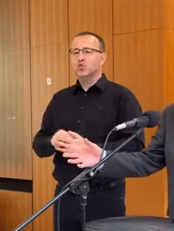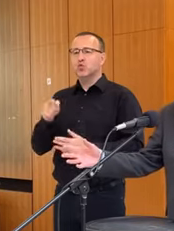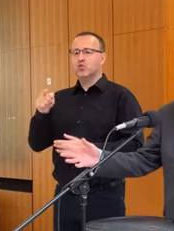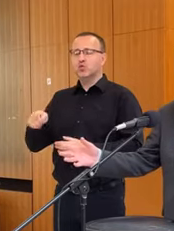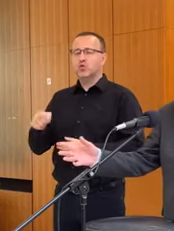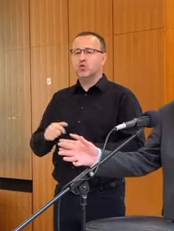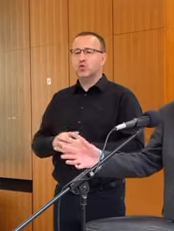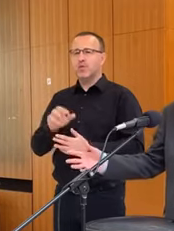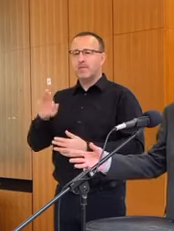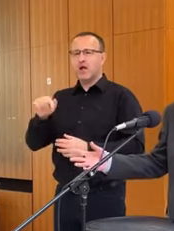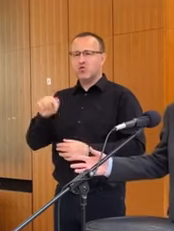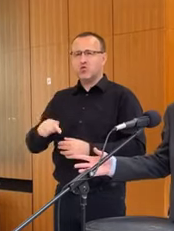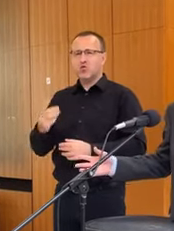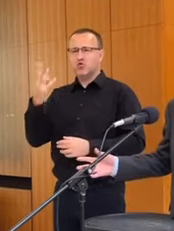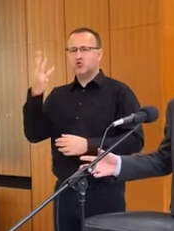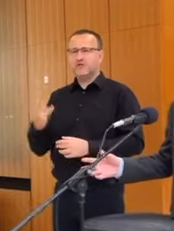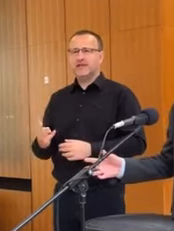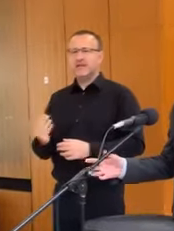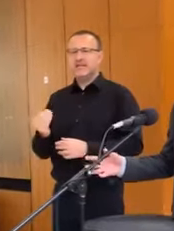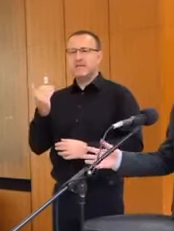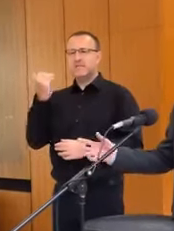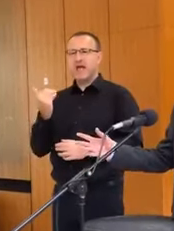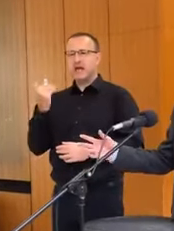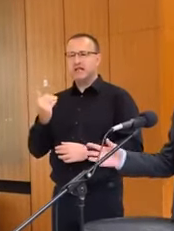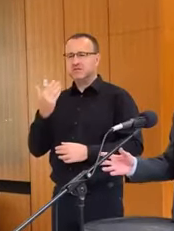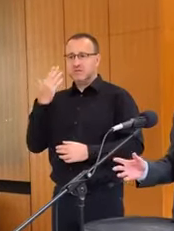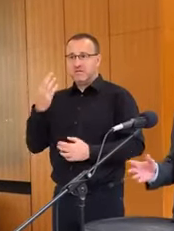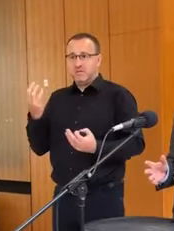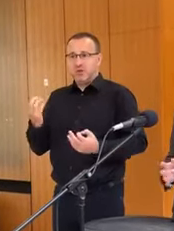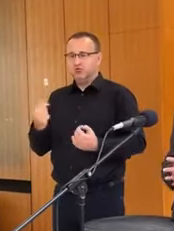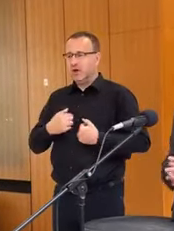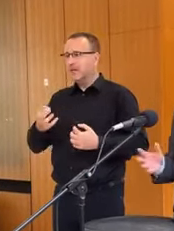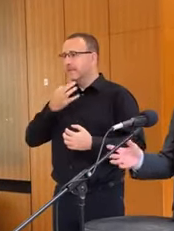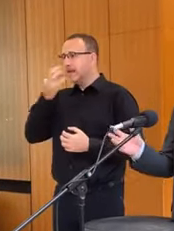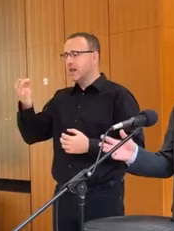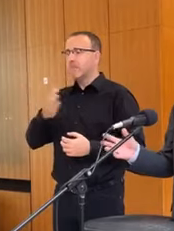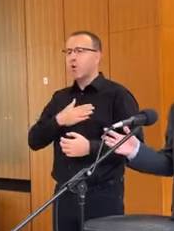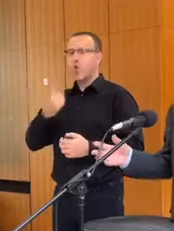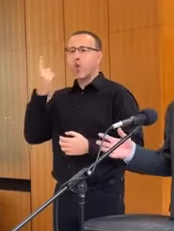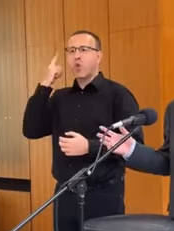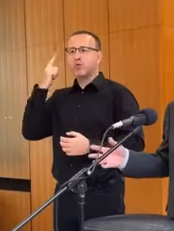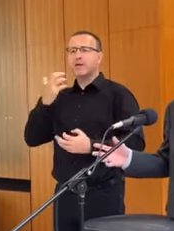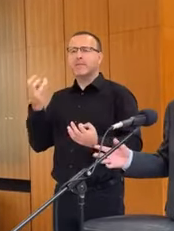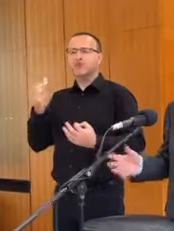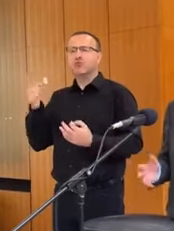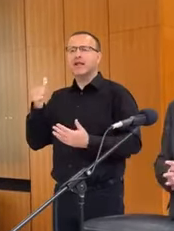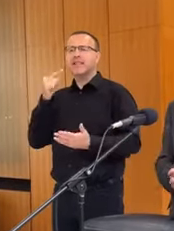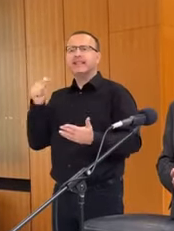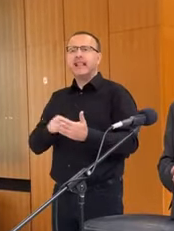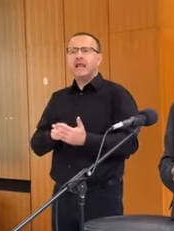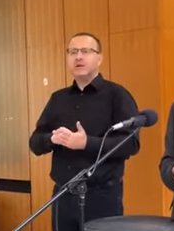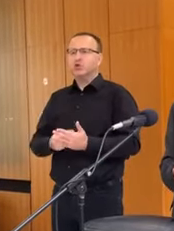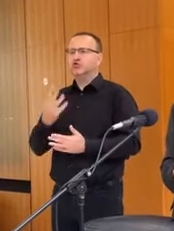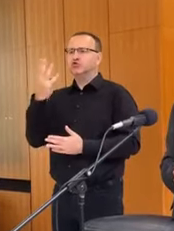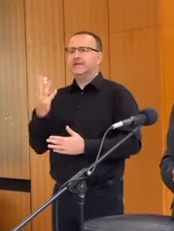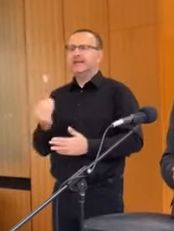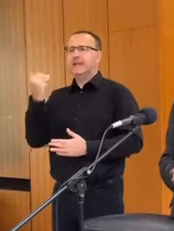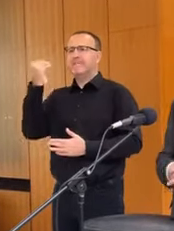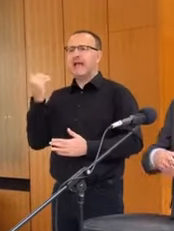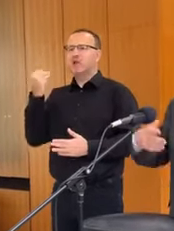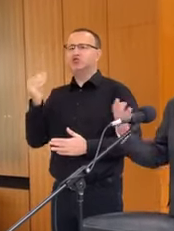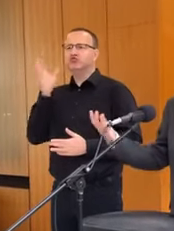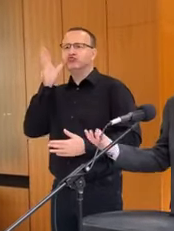4. marca. Neviem prečo. Pýtal som sa aj mojich odborníkov, že prečo taký termín, čo sa chystá 4. marca.